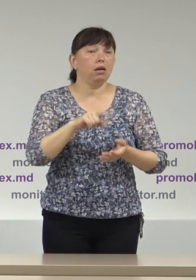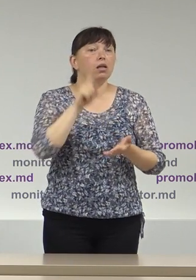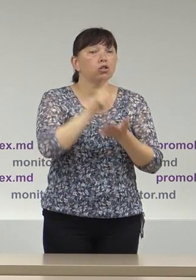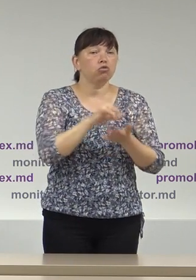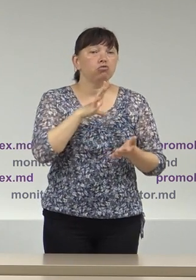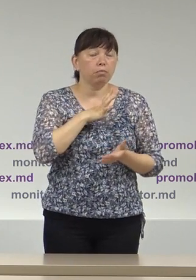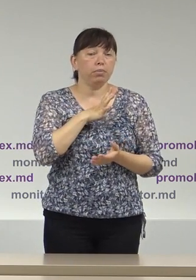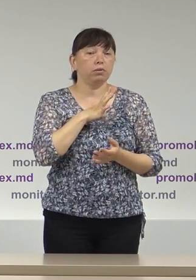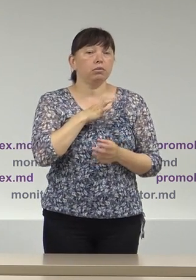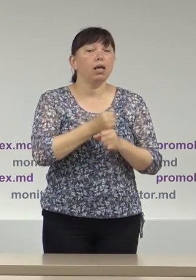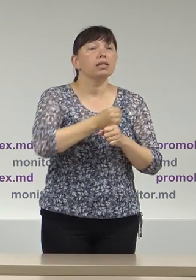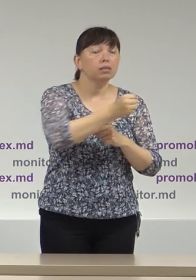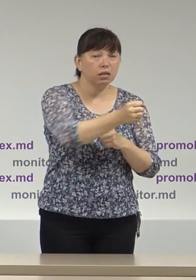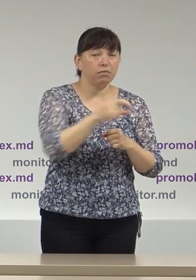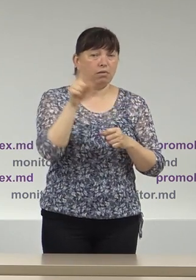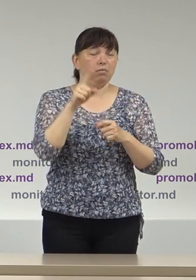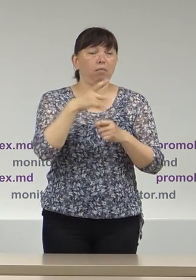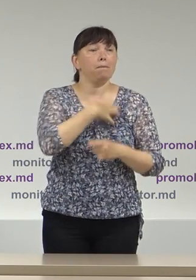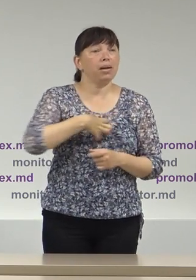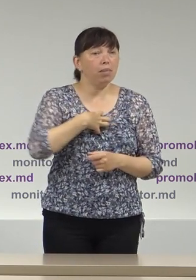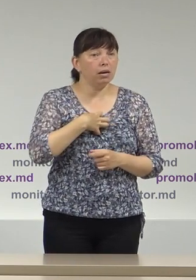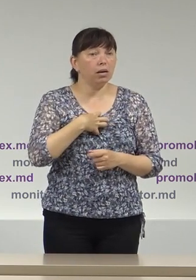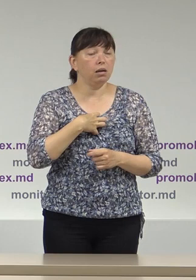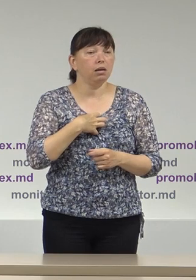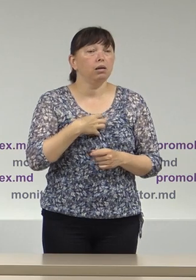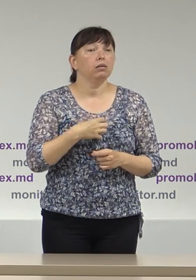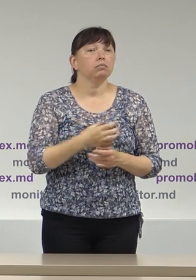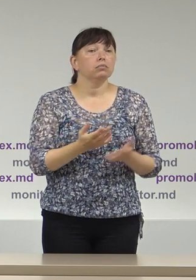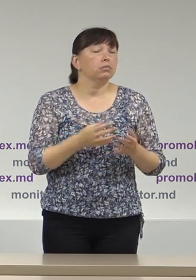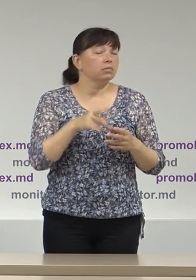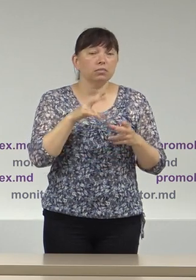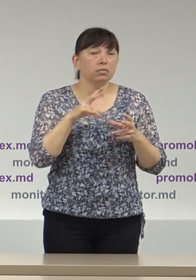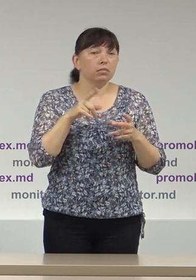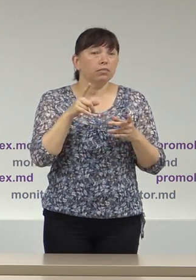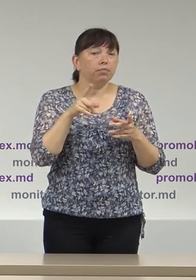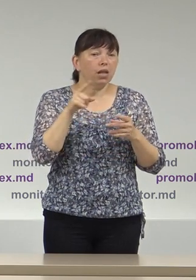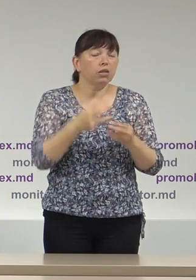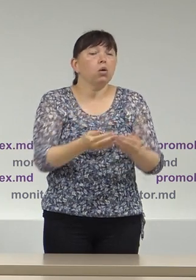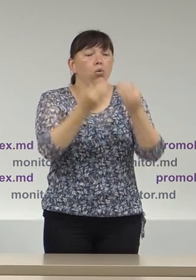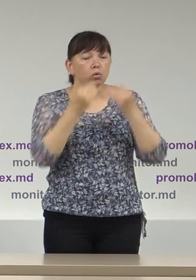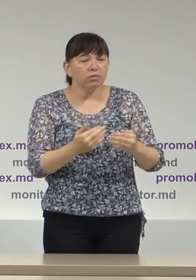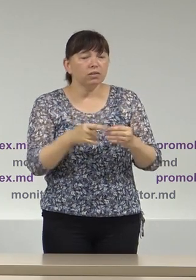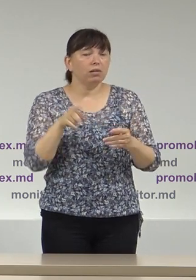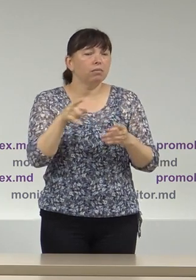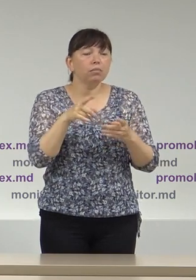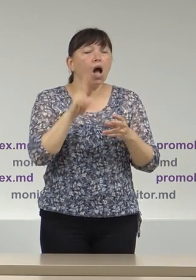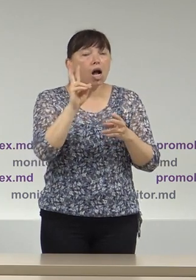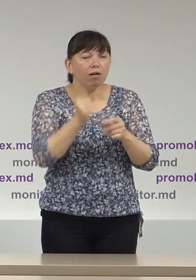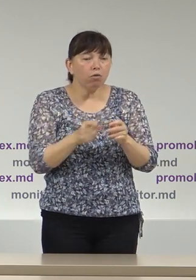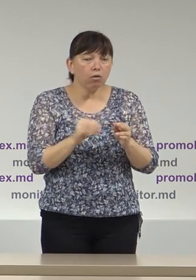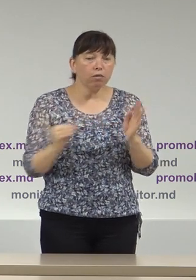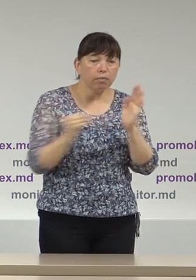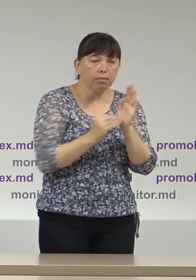de către Consiliul Municipal este substituită nejustificat prin desemnarea netransparentă a